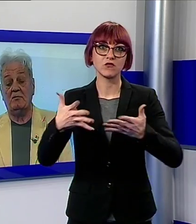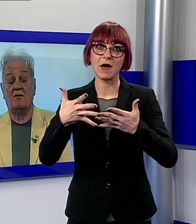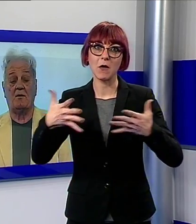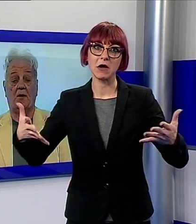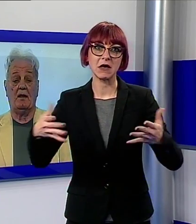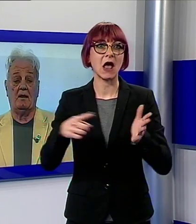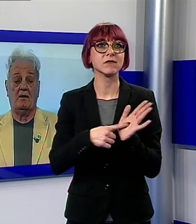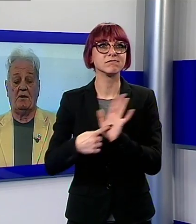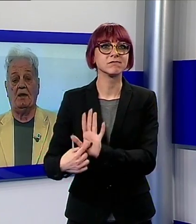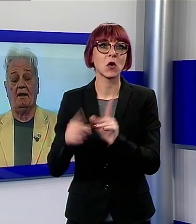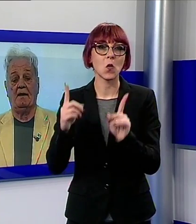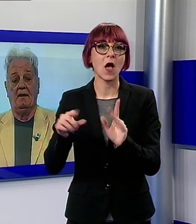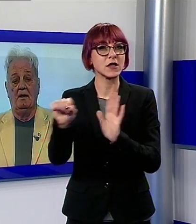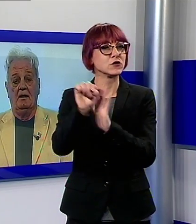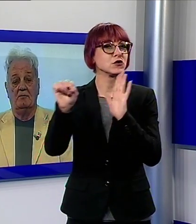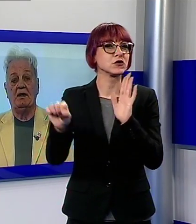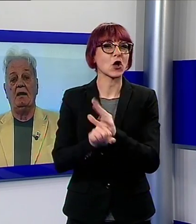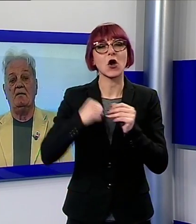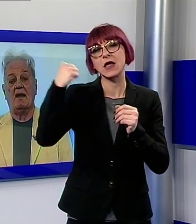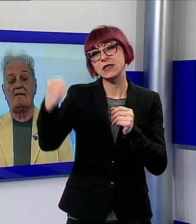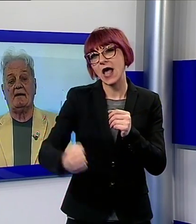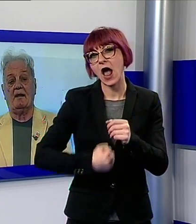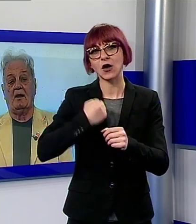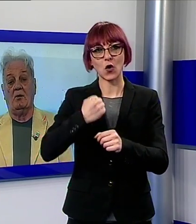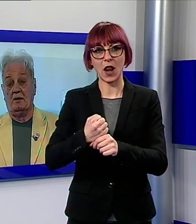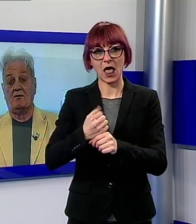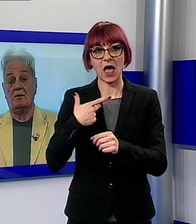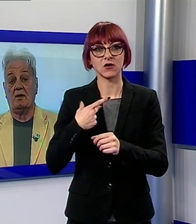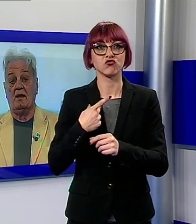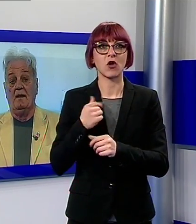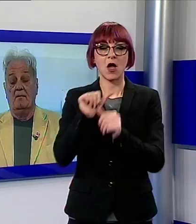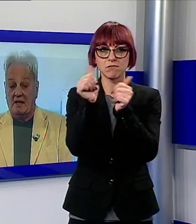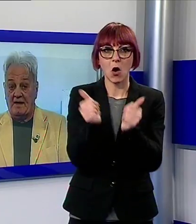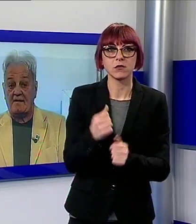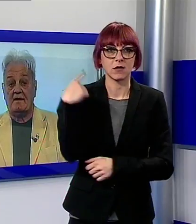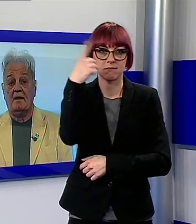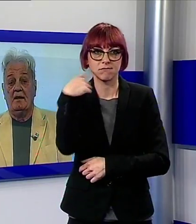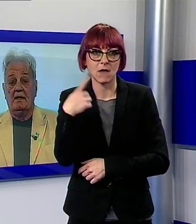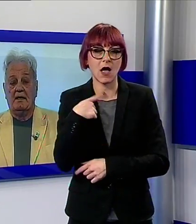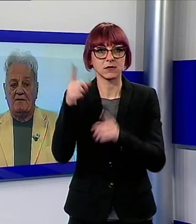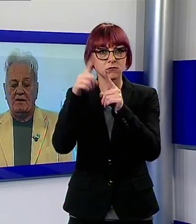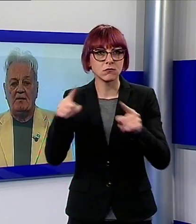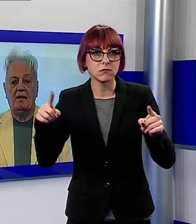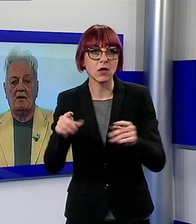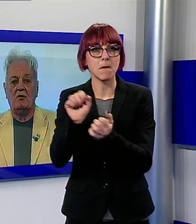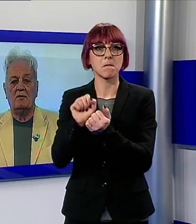una storia secolare modelli, maschere, colonne sonore manifesti che fanno capire come